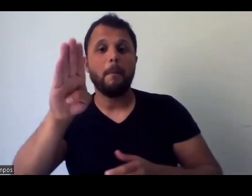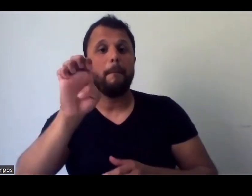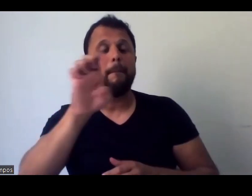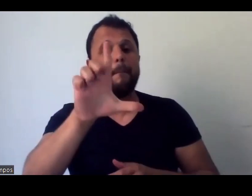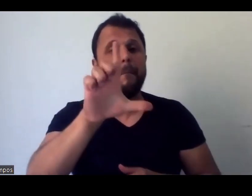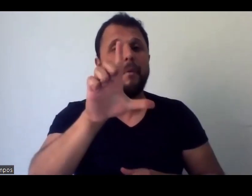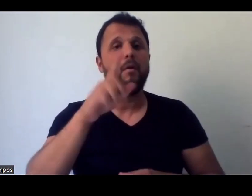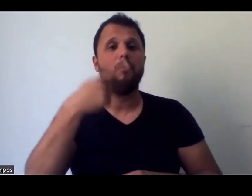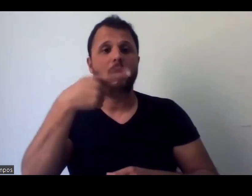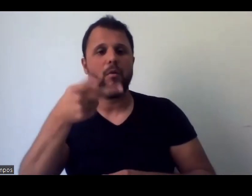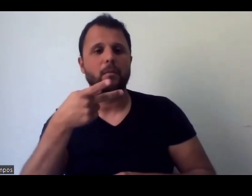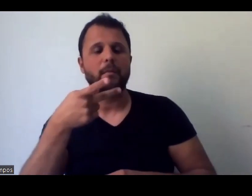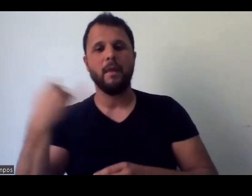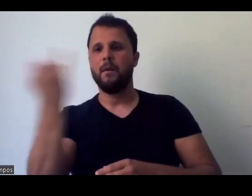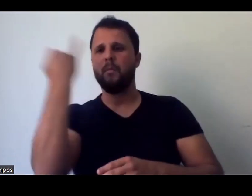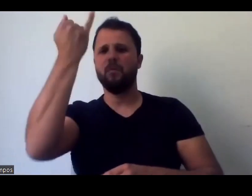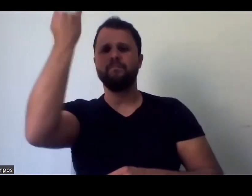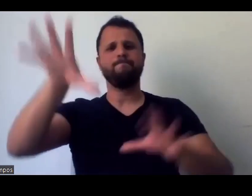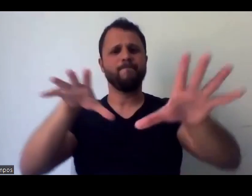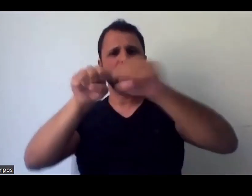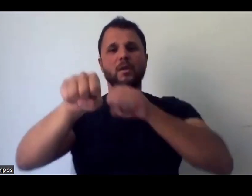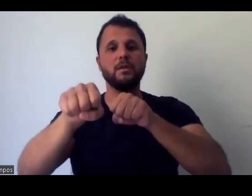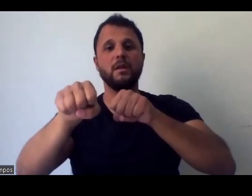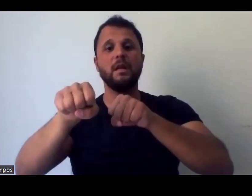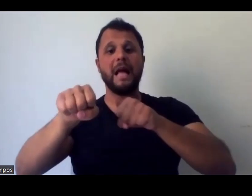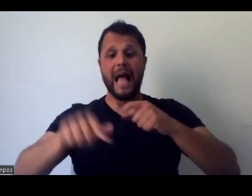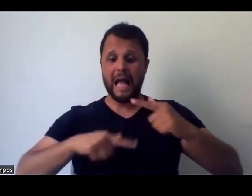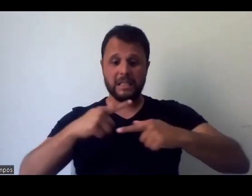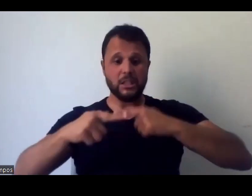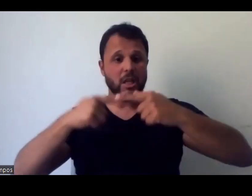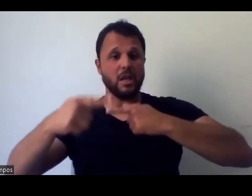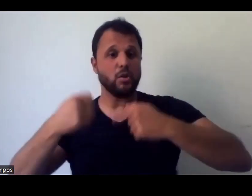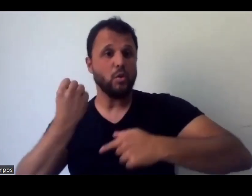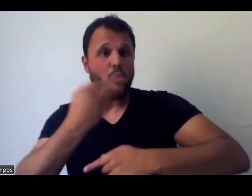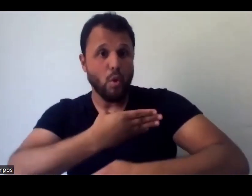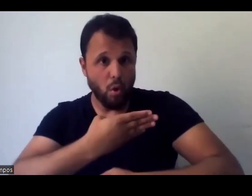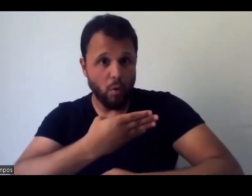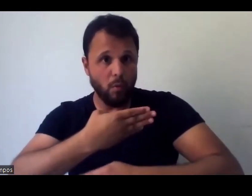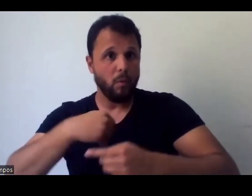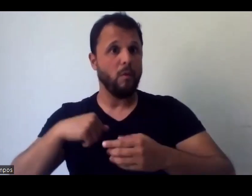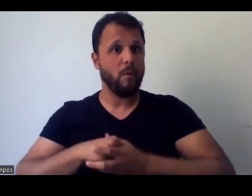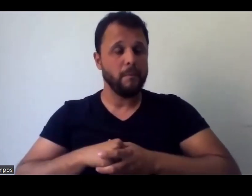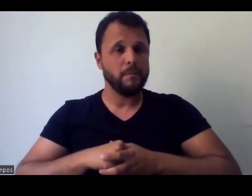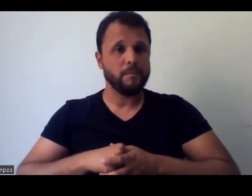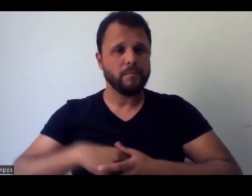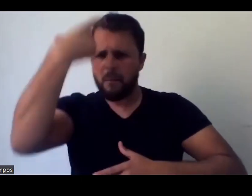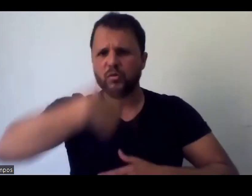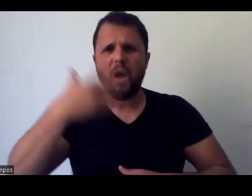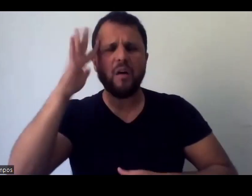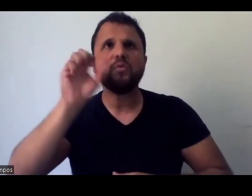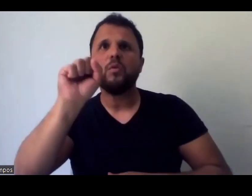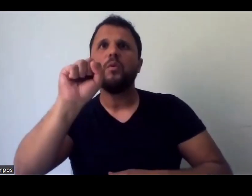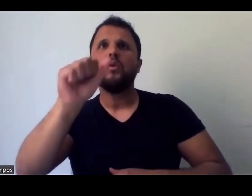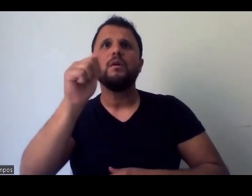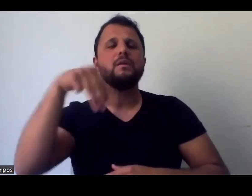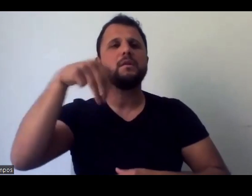a importância da formação, né, essas novas gerações, também como a pessoa, agora eu lembro o nome, Samuel, da